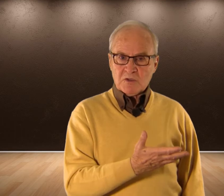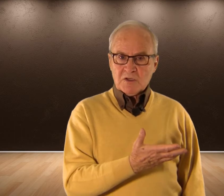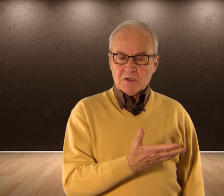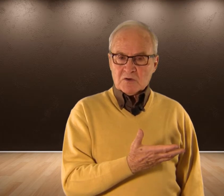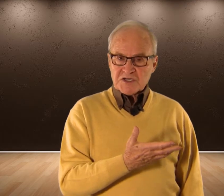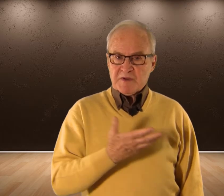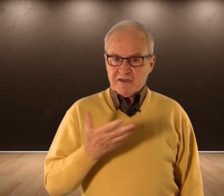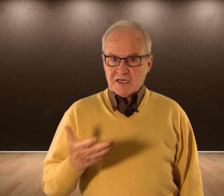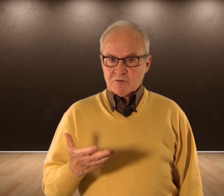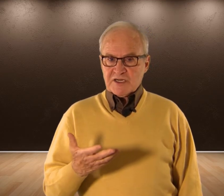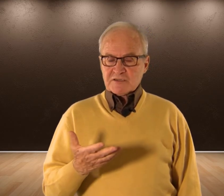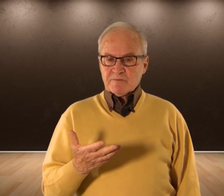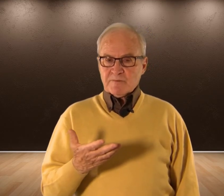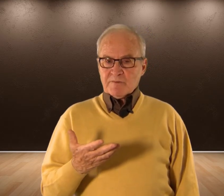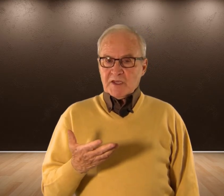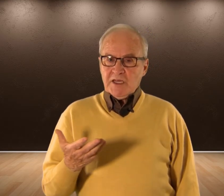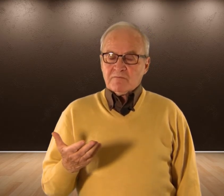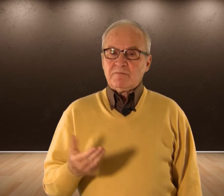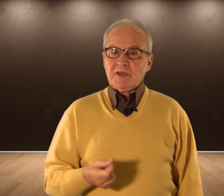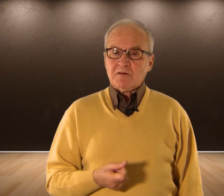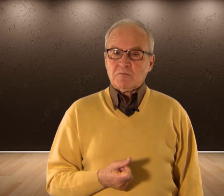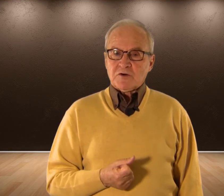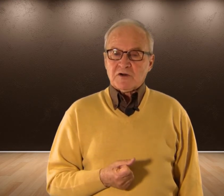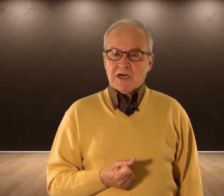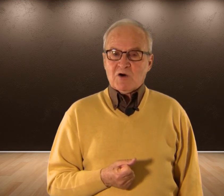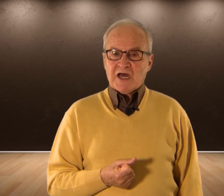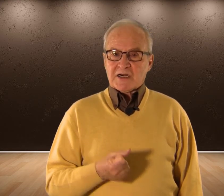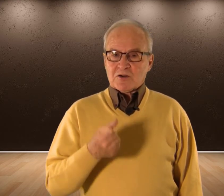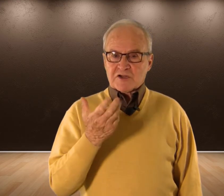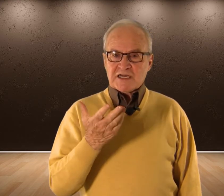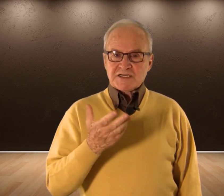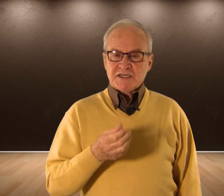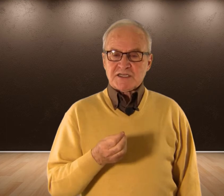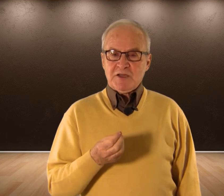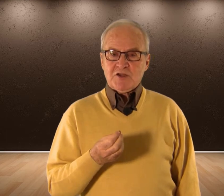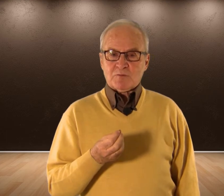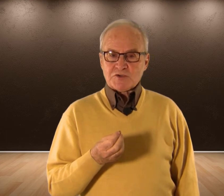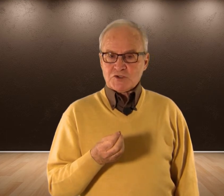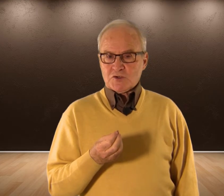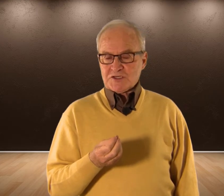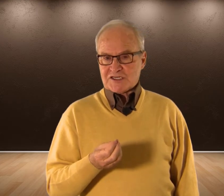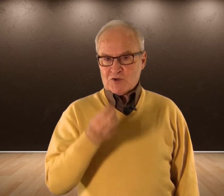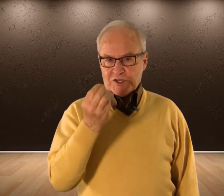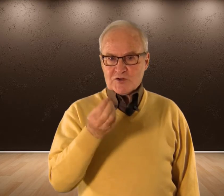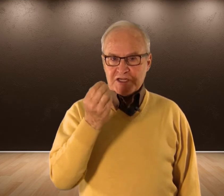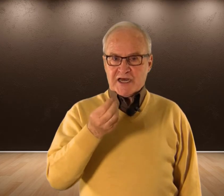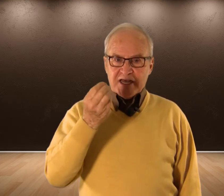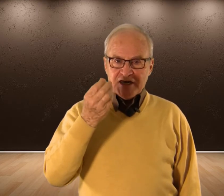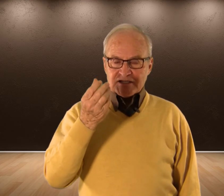Con experiencias buenas Y Bueno Ahora al recordarlas En este vídeo Pues yo Se lo quiero dedicar a ellas